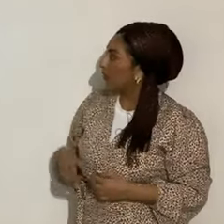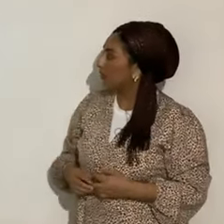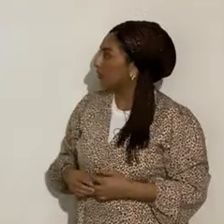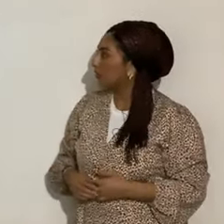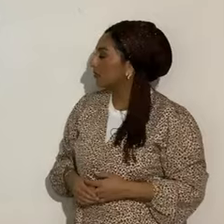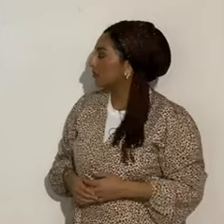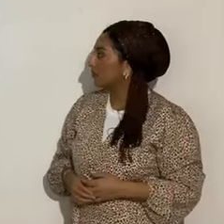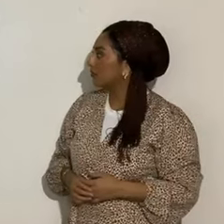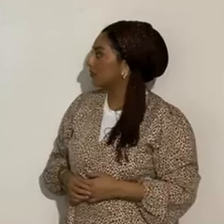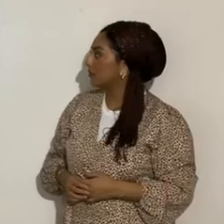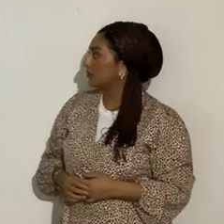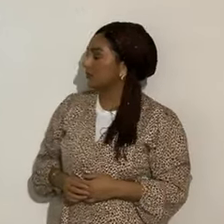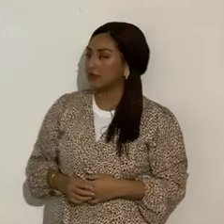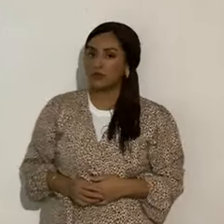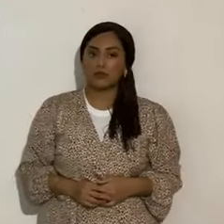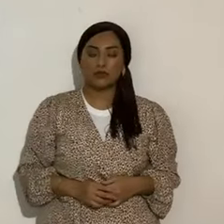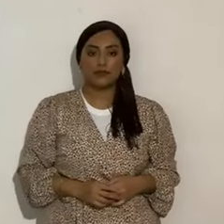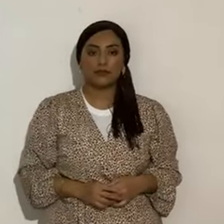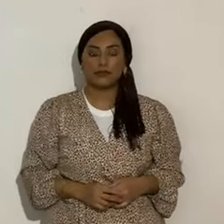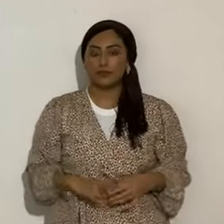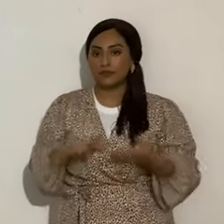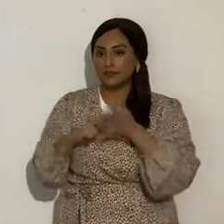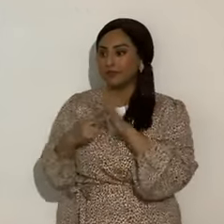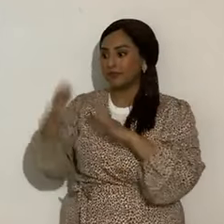del Eterno, no, eso representa al enemigo,